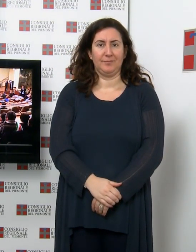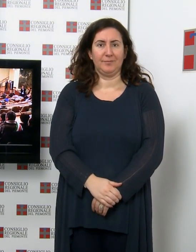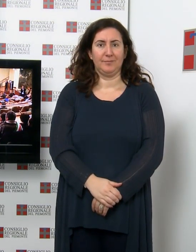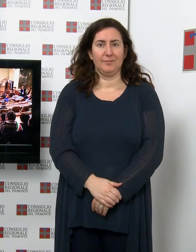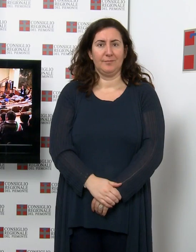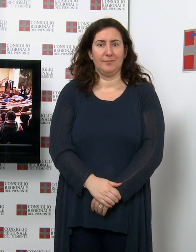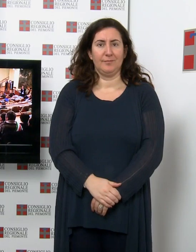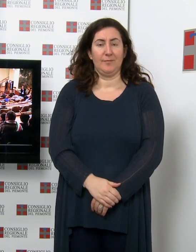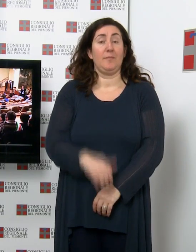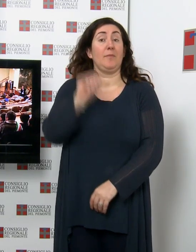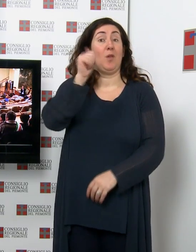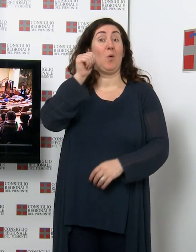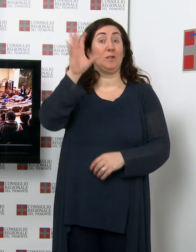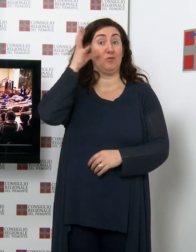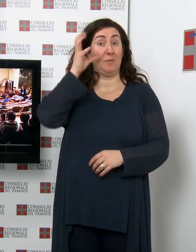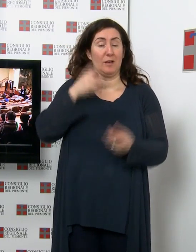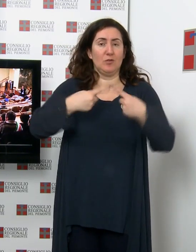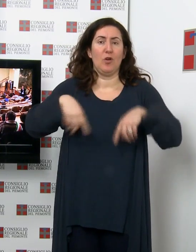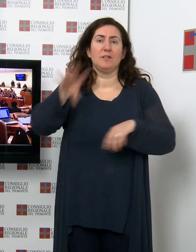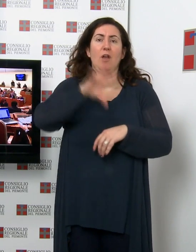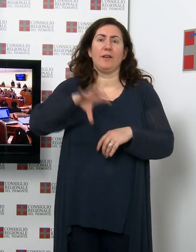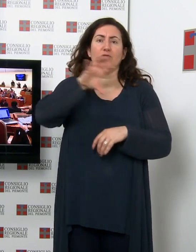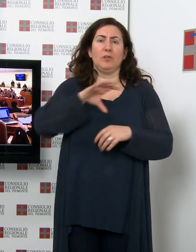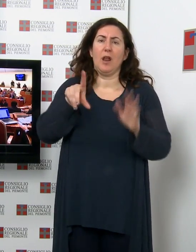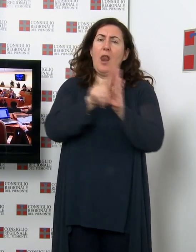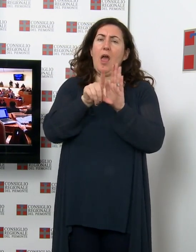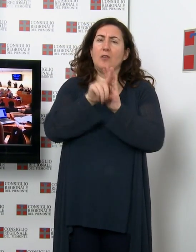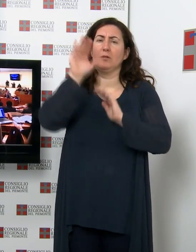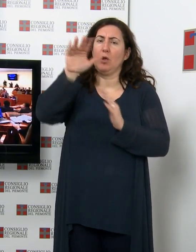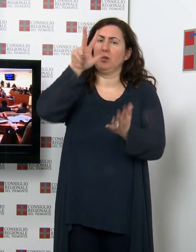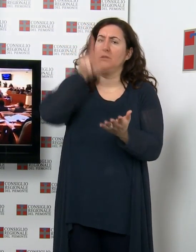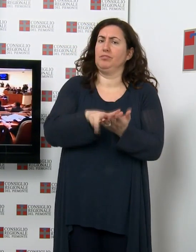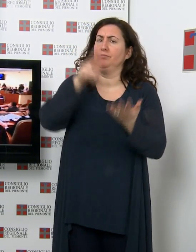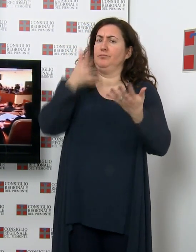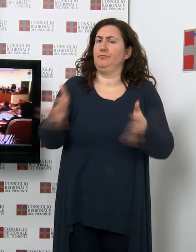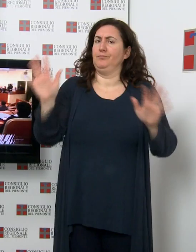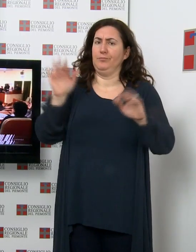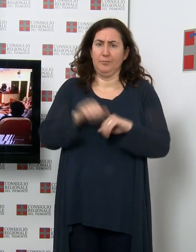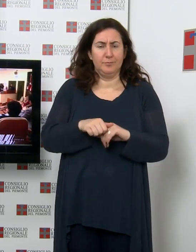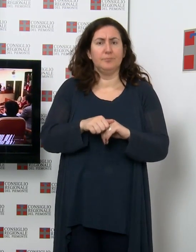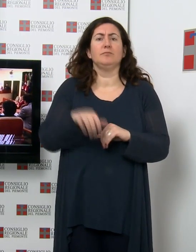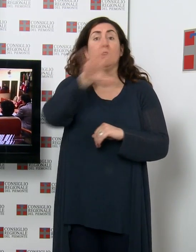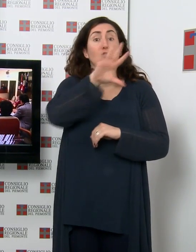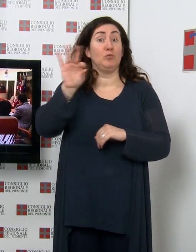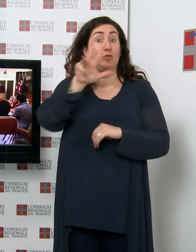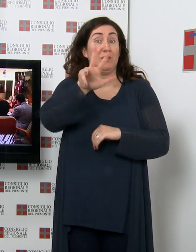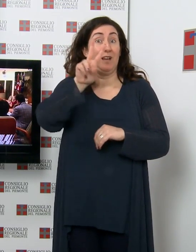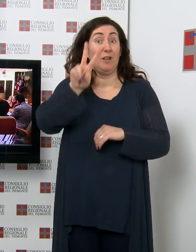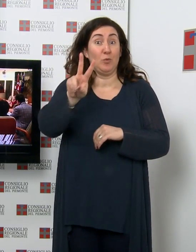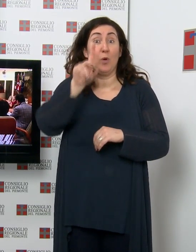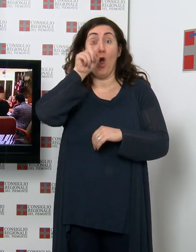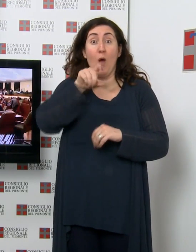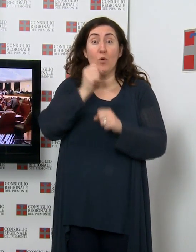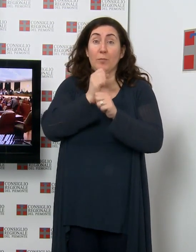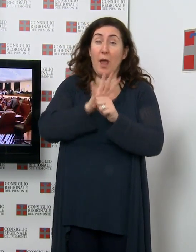Nella seduta dell'11 marzo il Consiglio regionale ha approvato la legge sulla montagna che interessa 532 comuni piemontesi